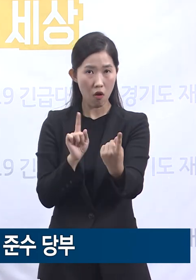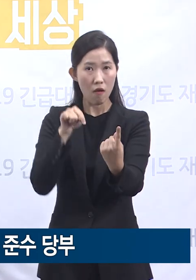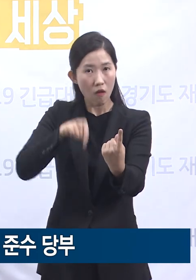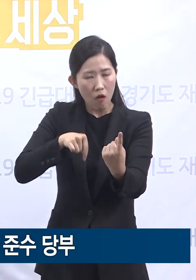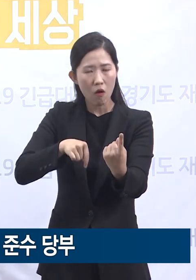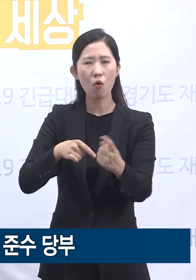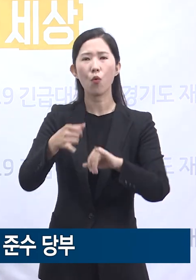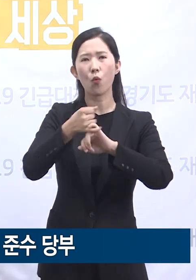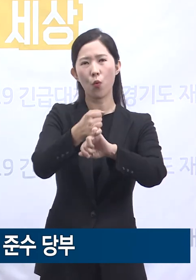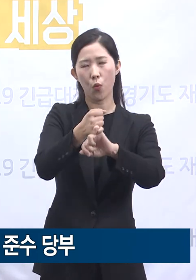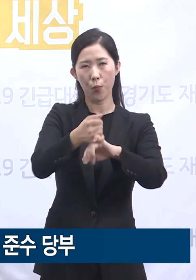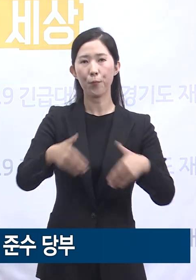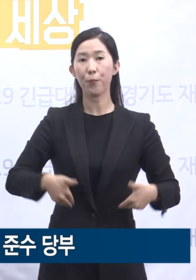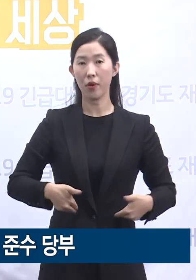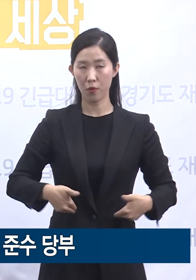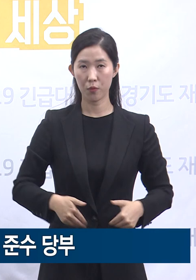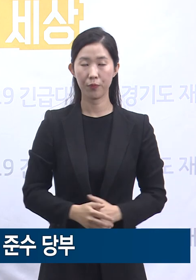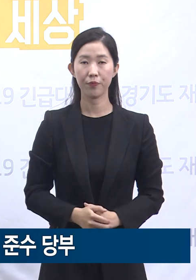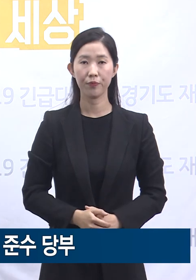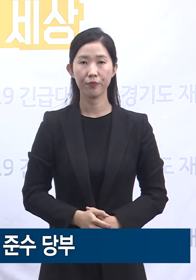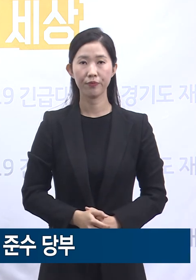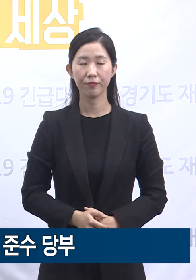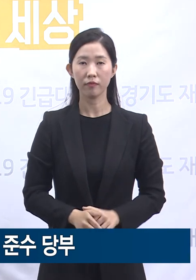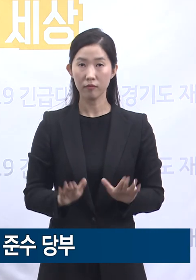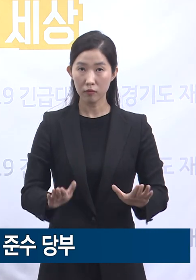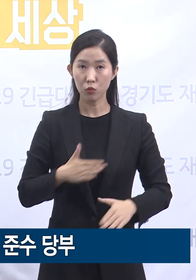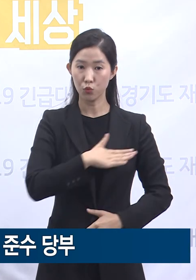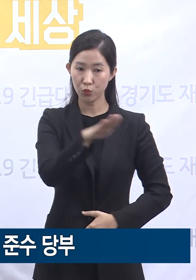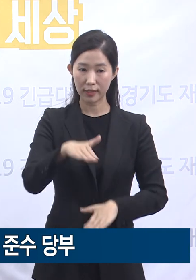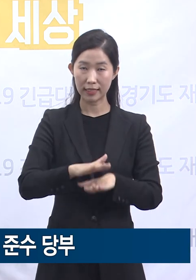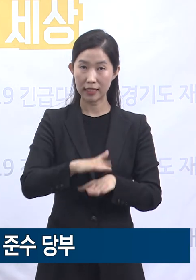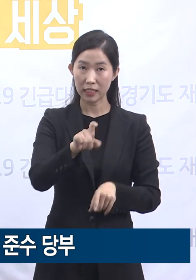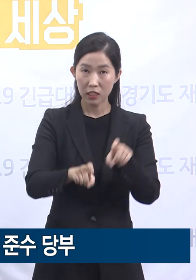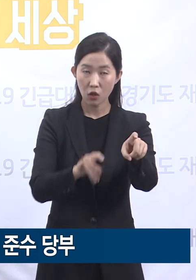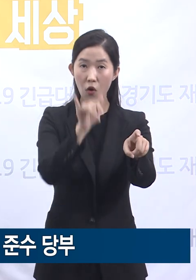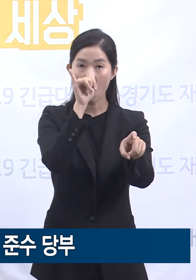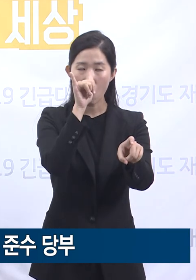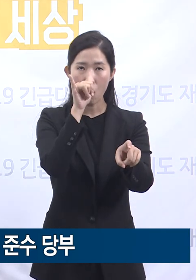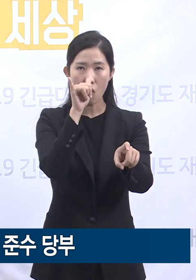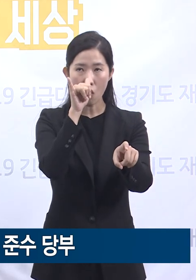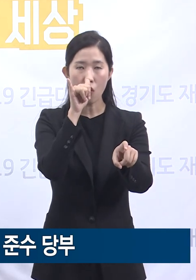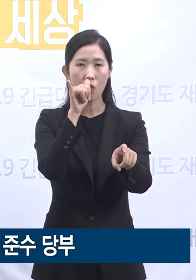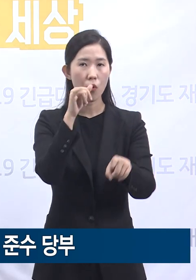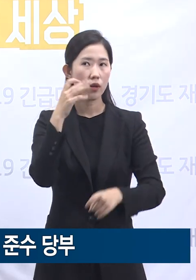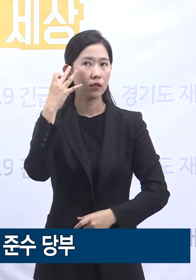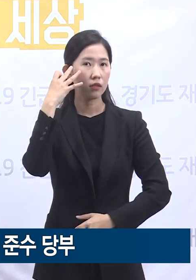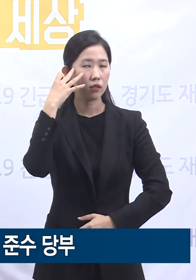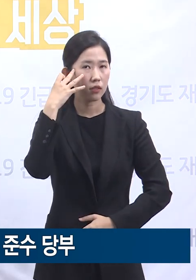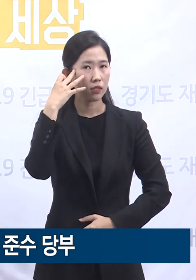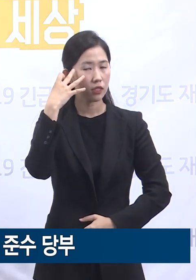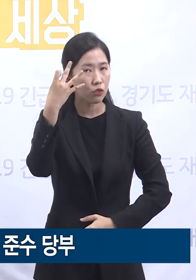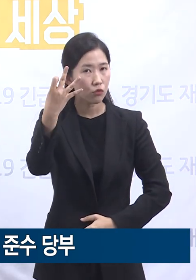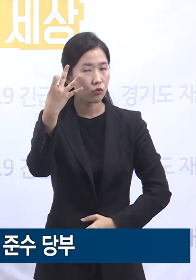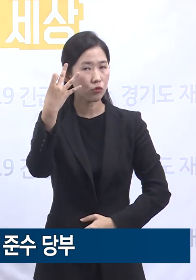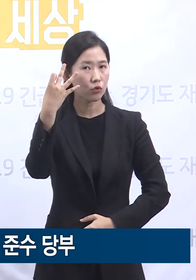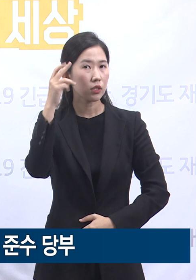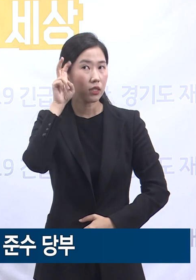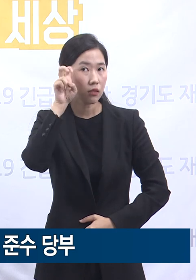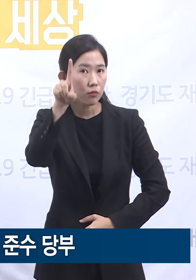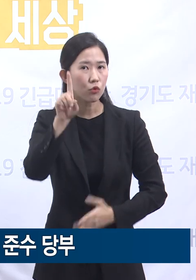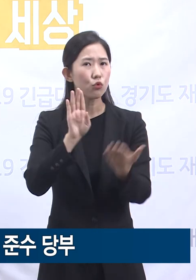필요한 때입니다. 지금 우리의 실천은 2, 3주가 지나야 효과로 되돌아올 것입니다.